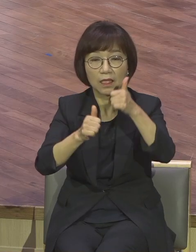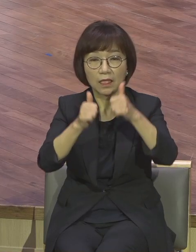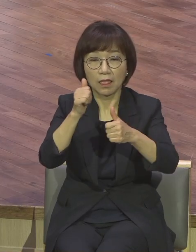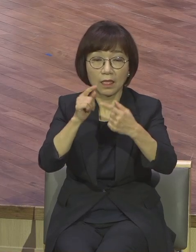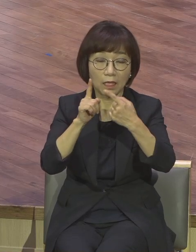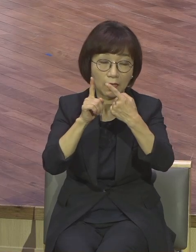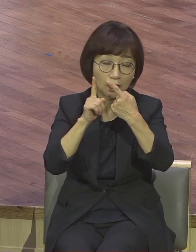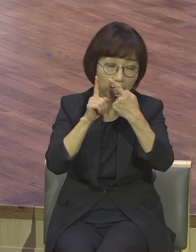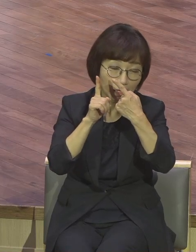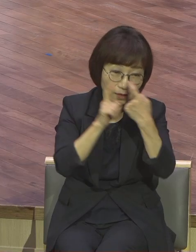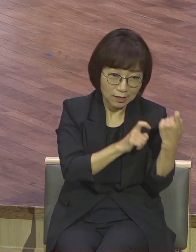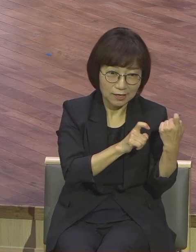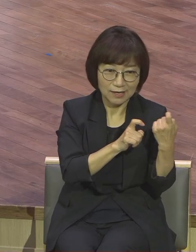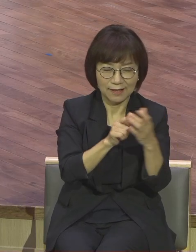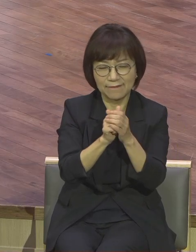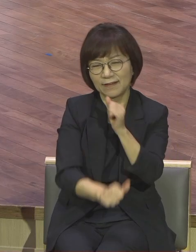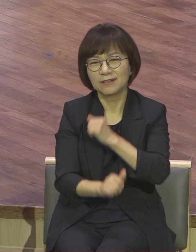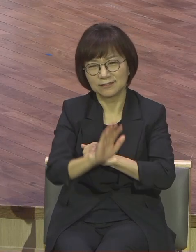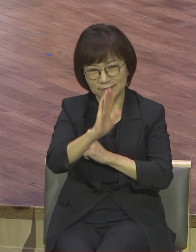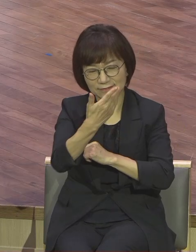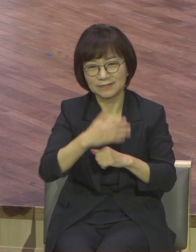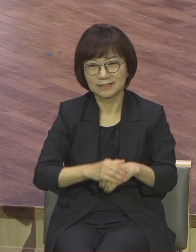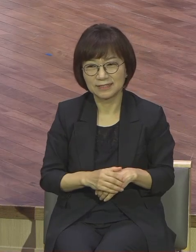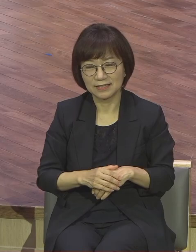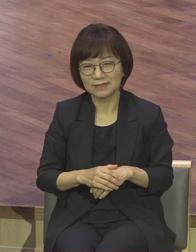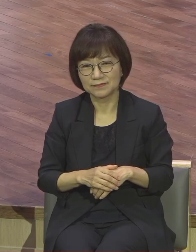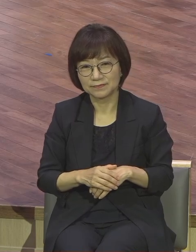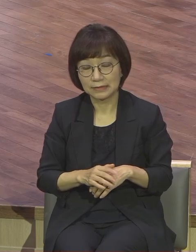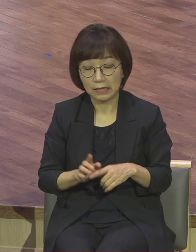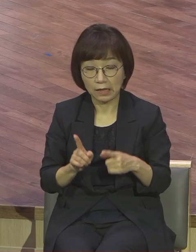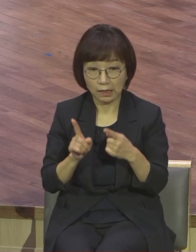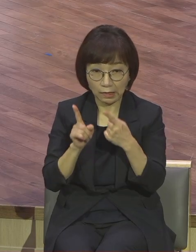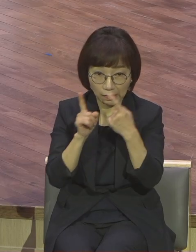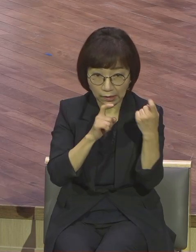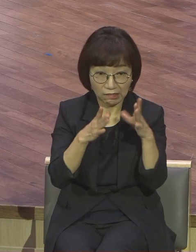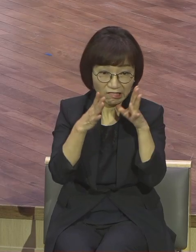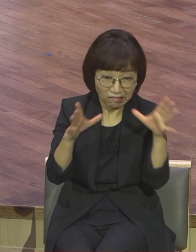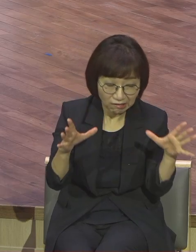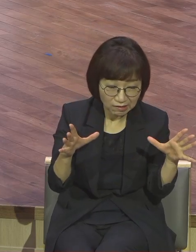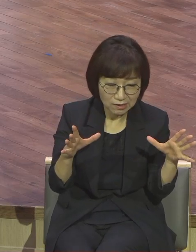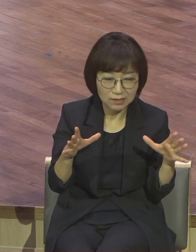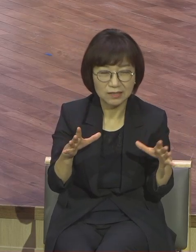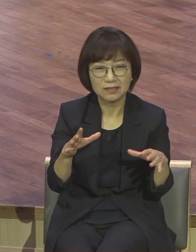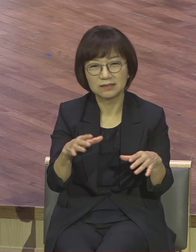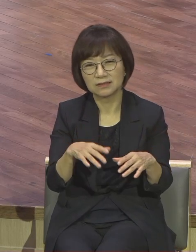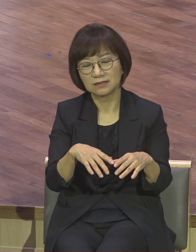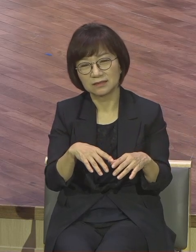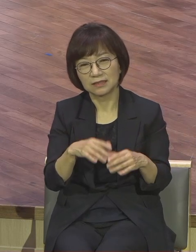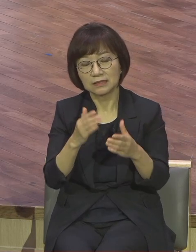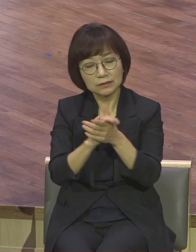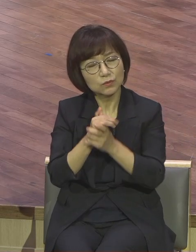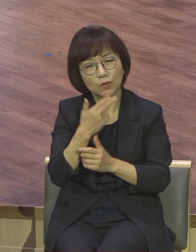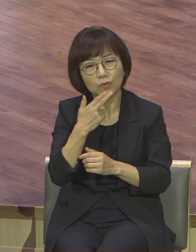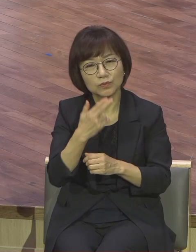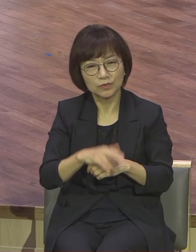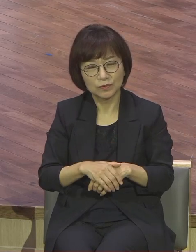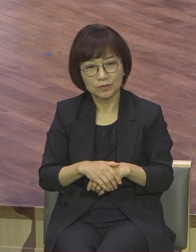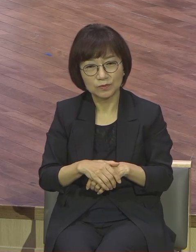치약해져요 시험이 유혹에 약해져요 너 오면 그냥 힘이 없어